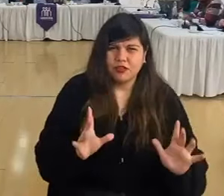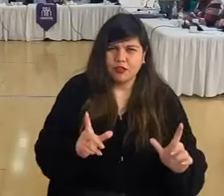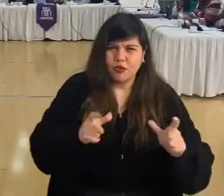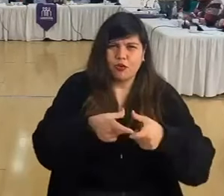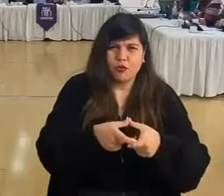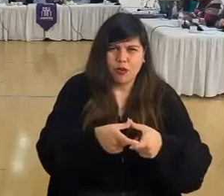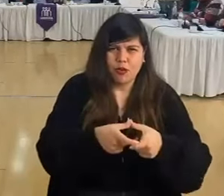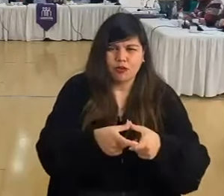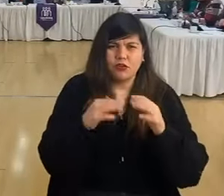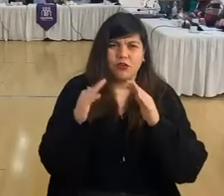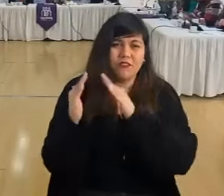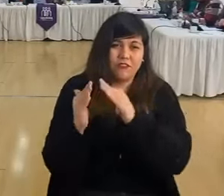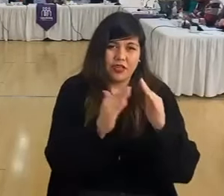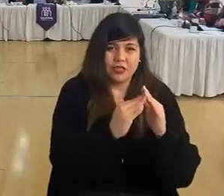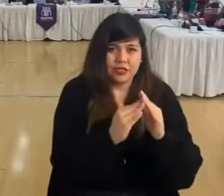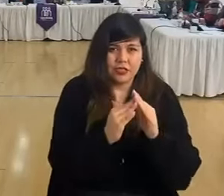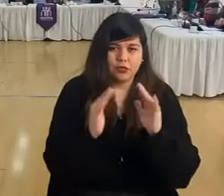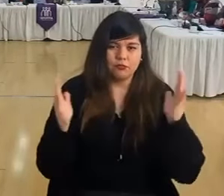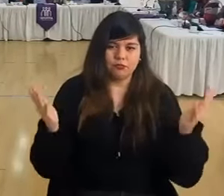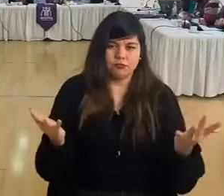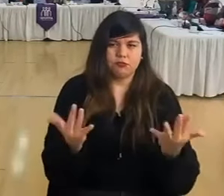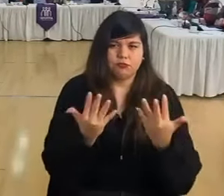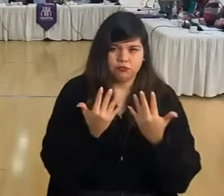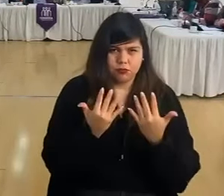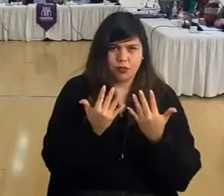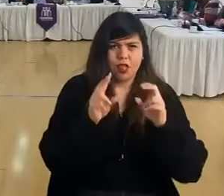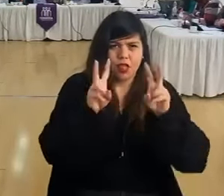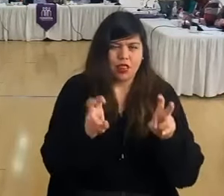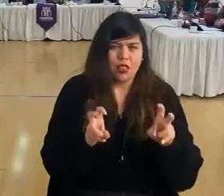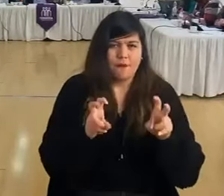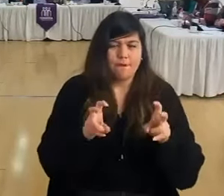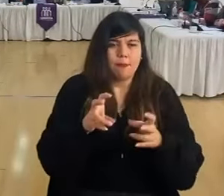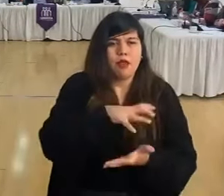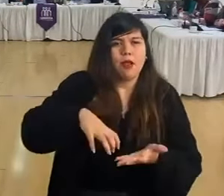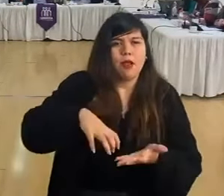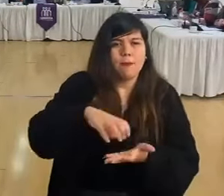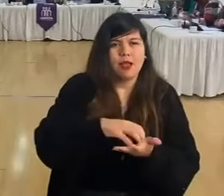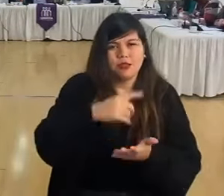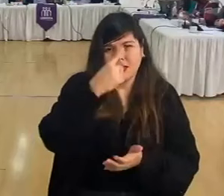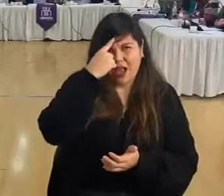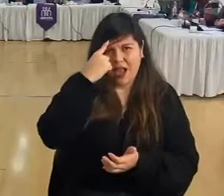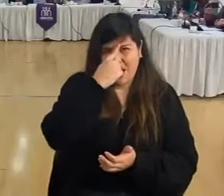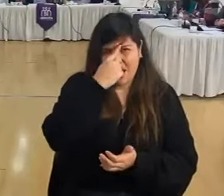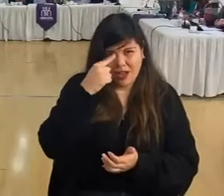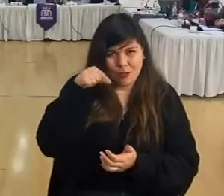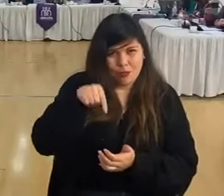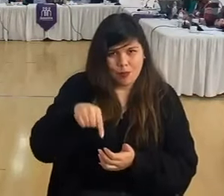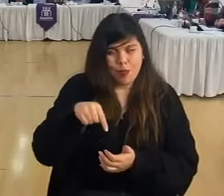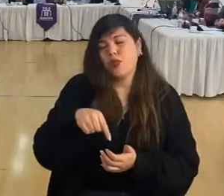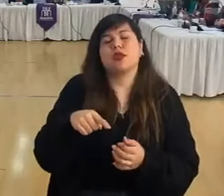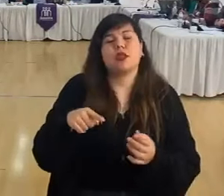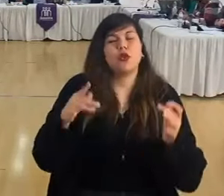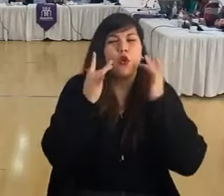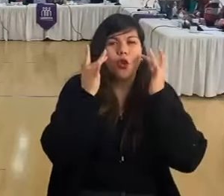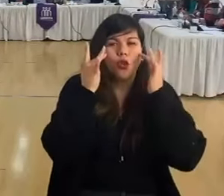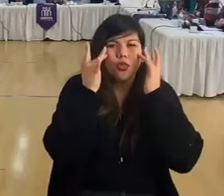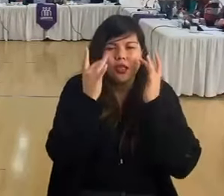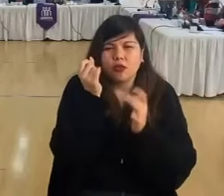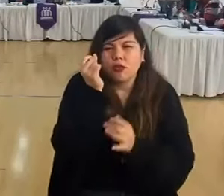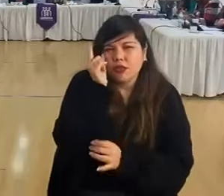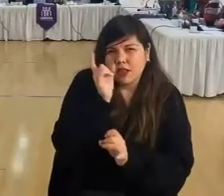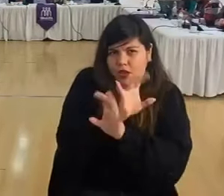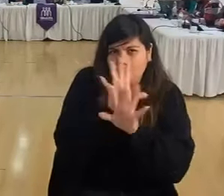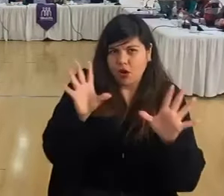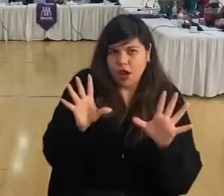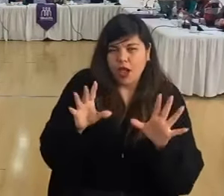de vecinos que vinieron a ver el tema de actividad de la Plaza de Harry Potter. Estaban bastante contentos y entendieron la